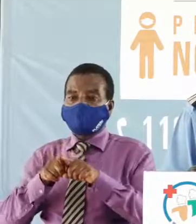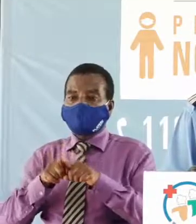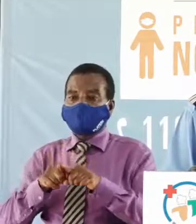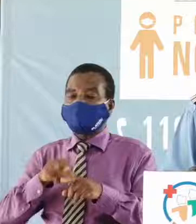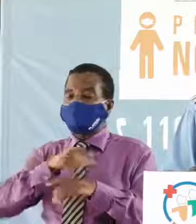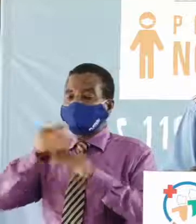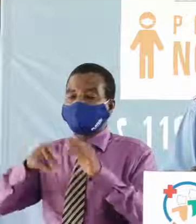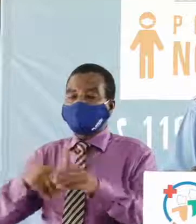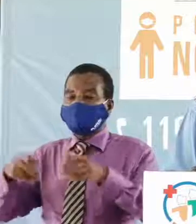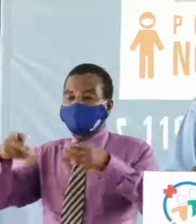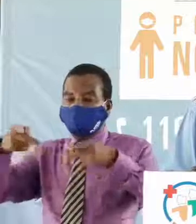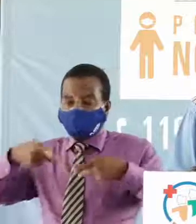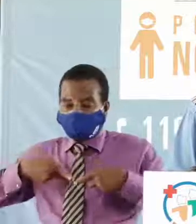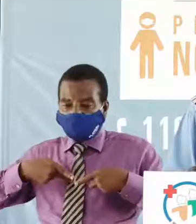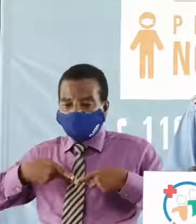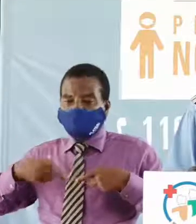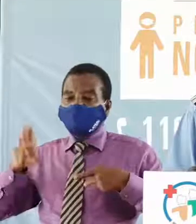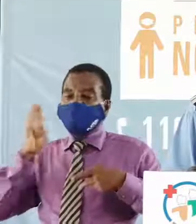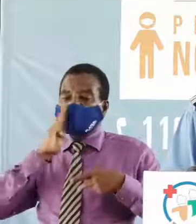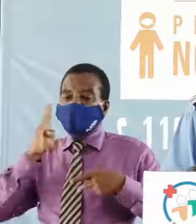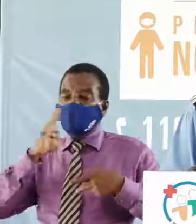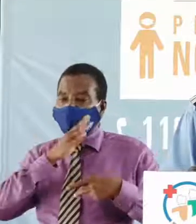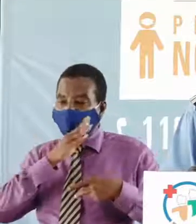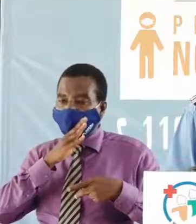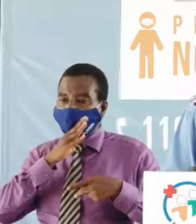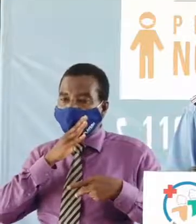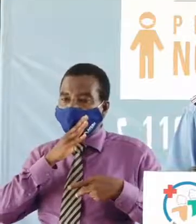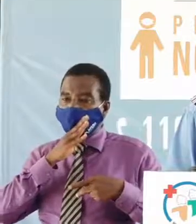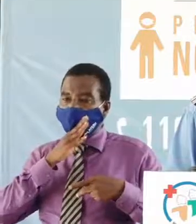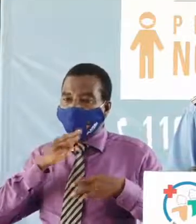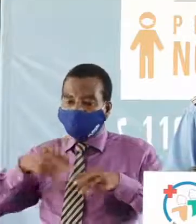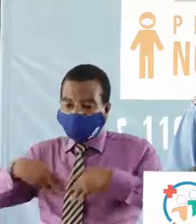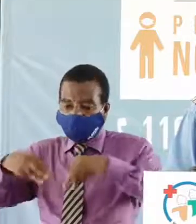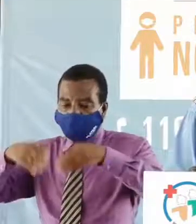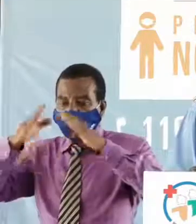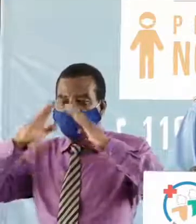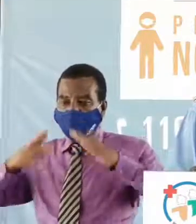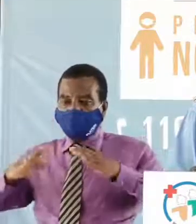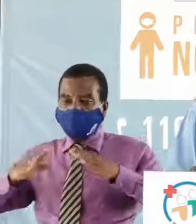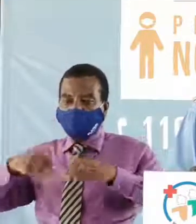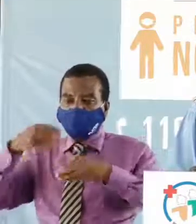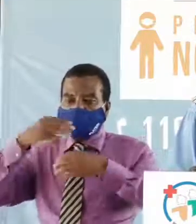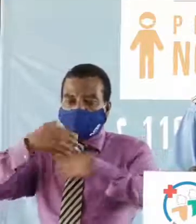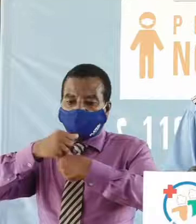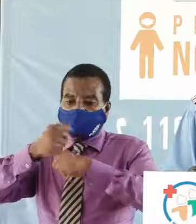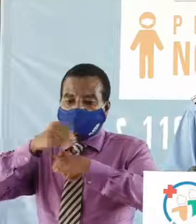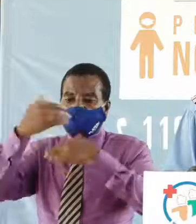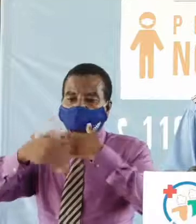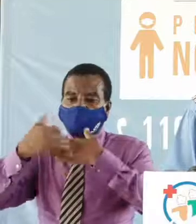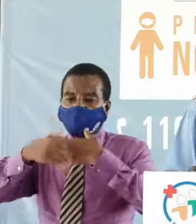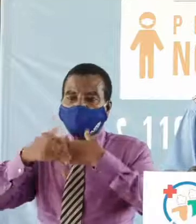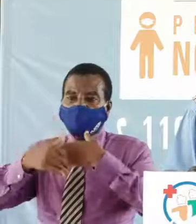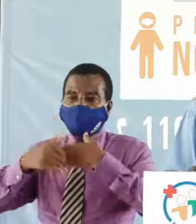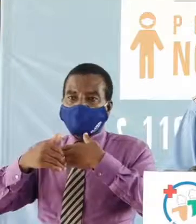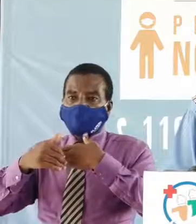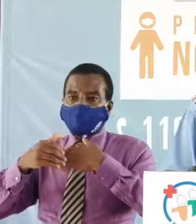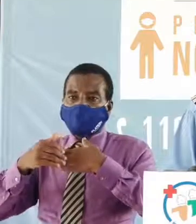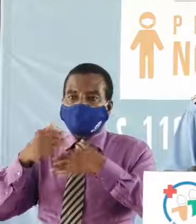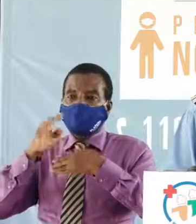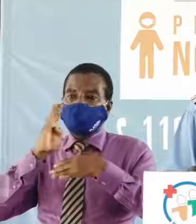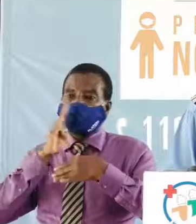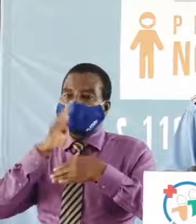propriétaires de surface commerciale, des étals de nos marchés, des boulangeries, maquis et restaurants